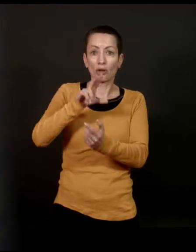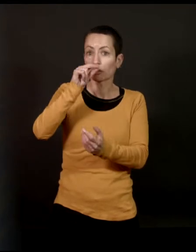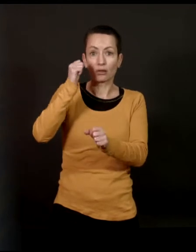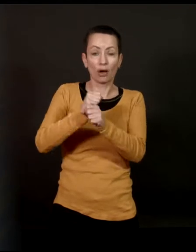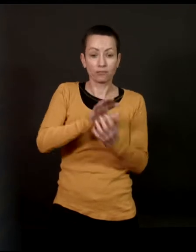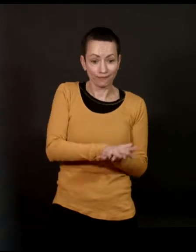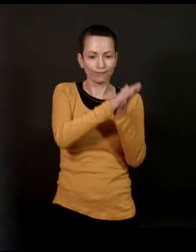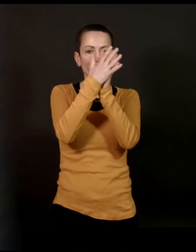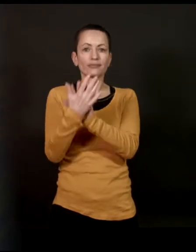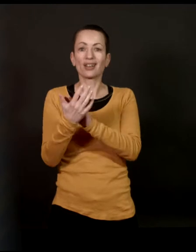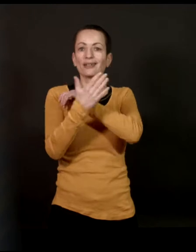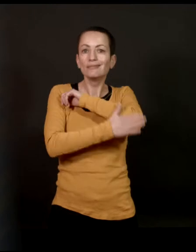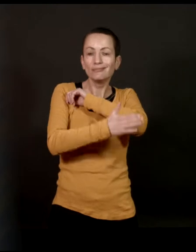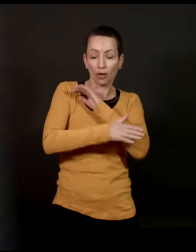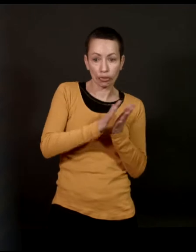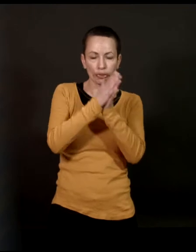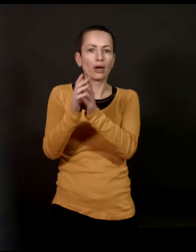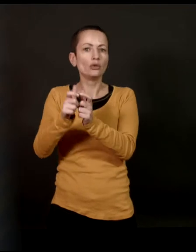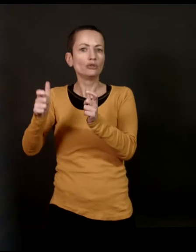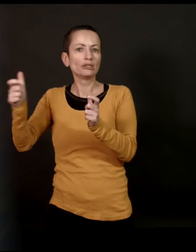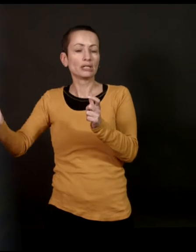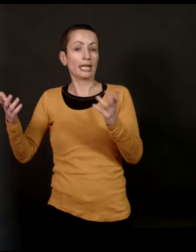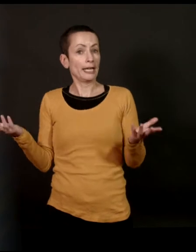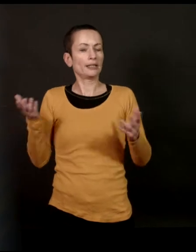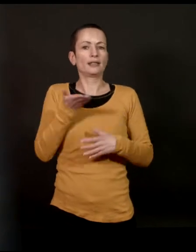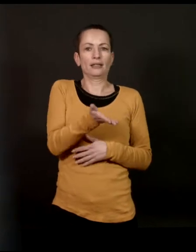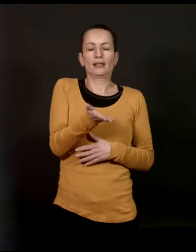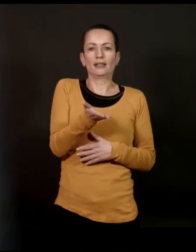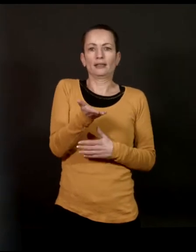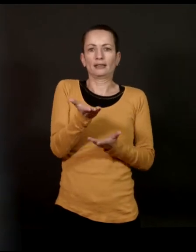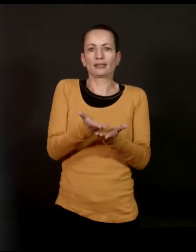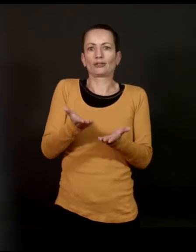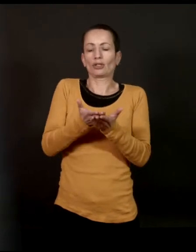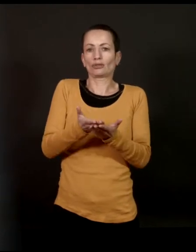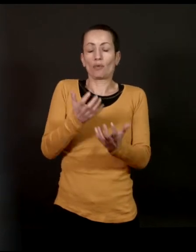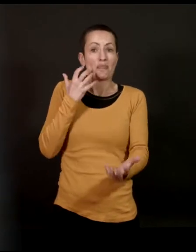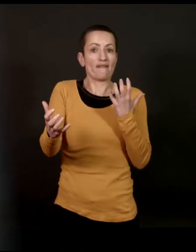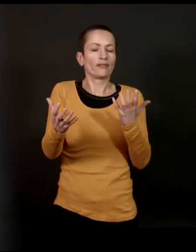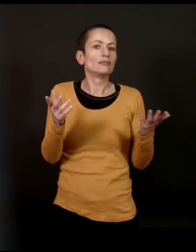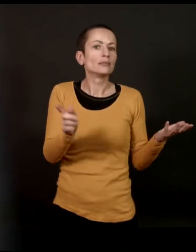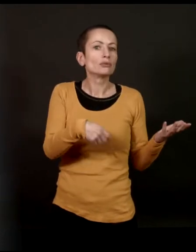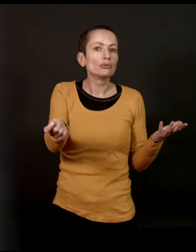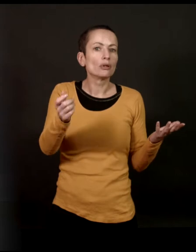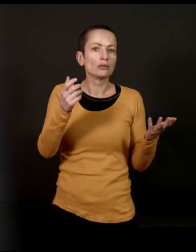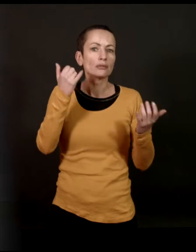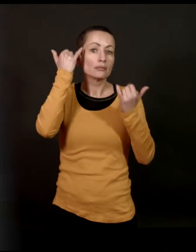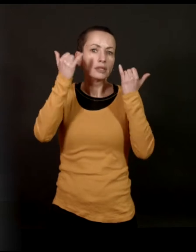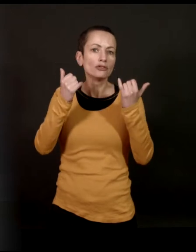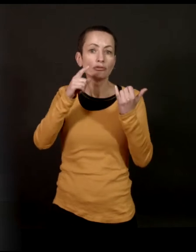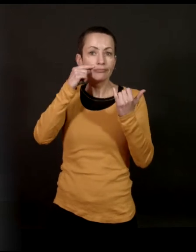génération, en 30 ans, littéralement de la charrue à l'usine. Et donc, évidemment, ça tranche. Évidemment, ces